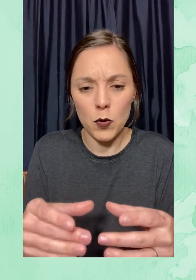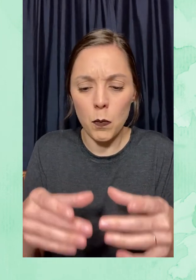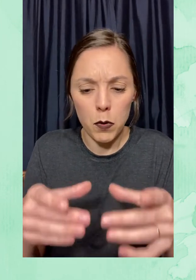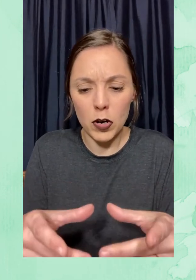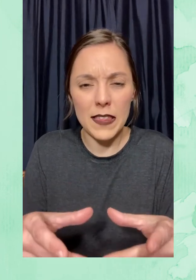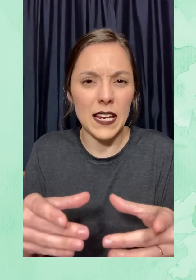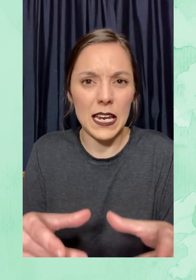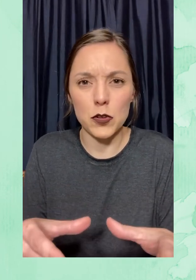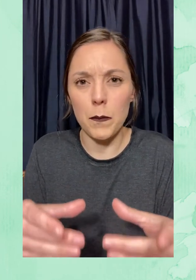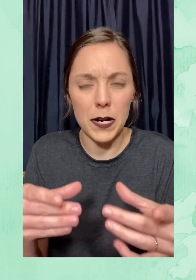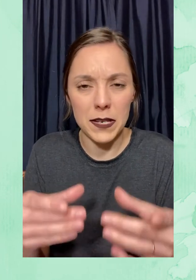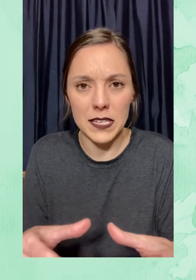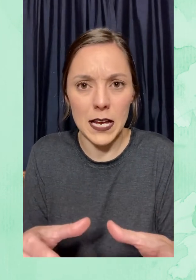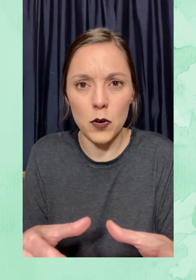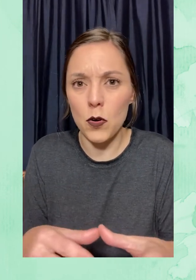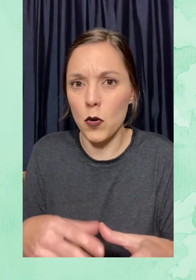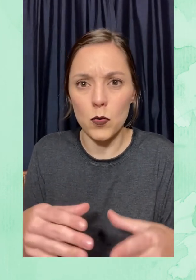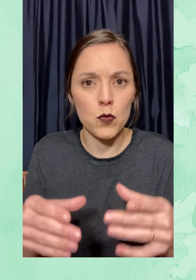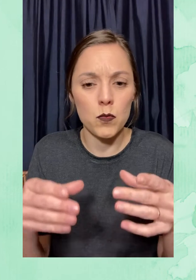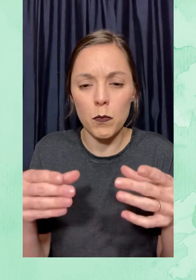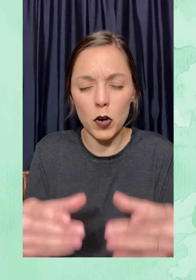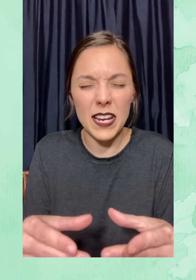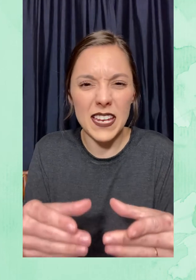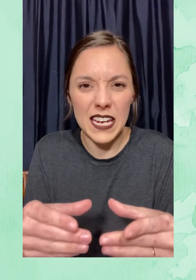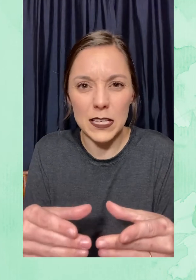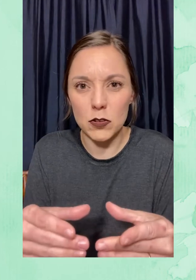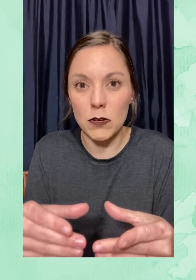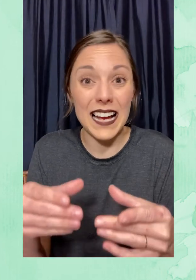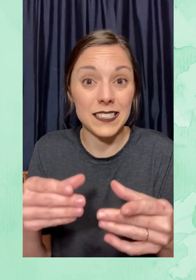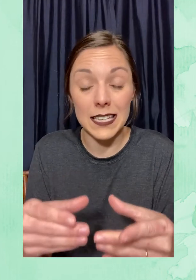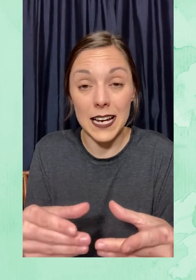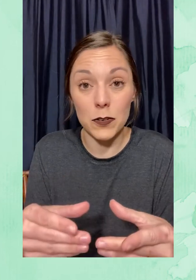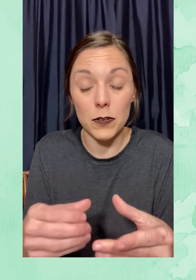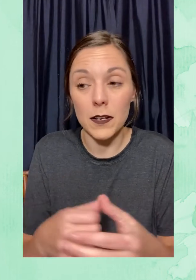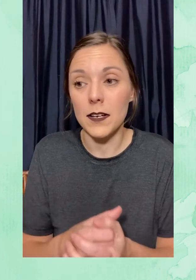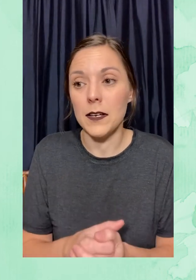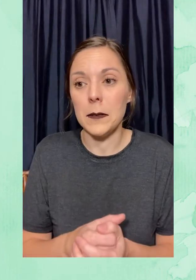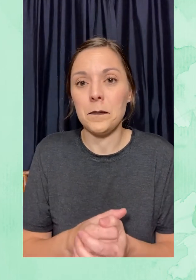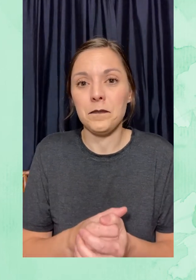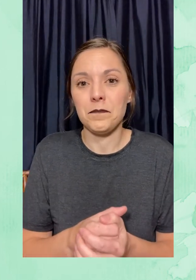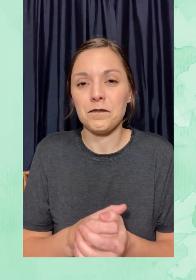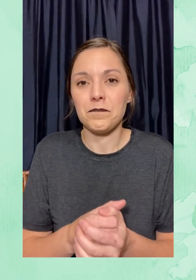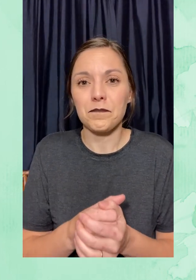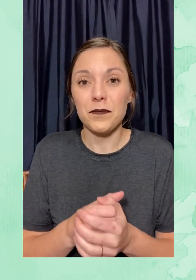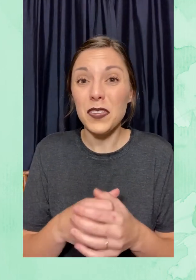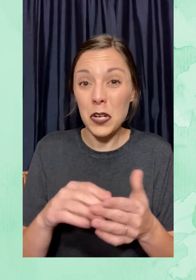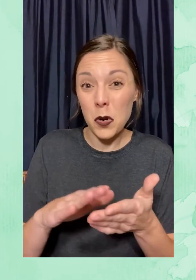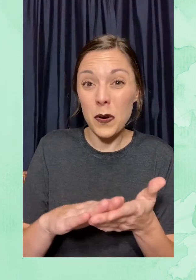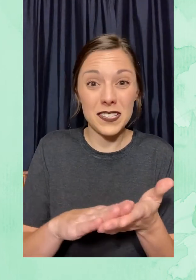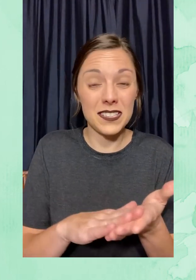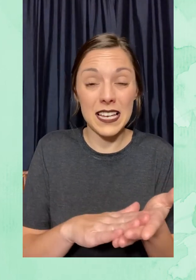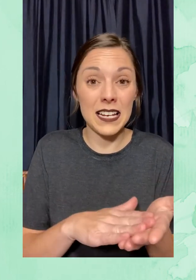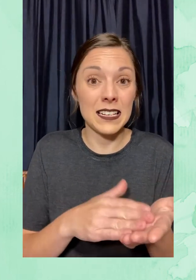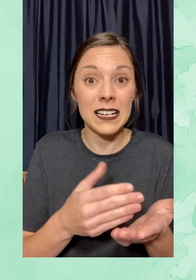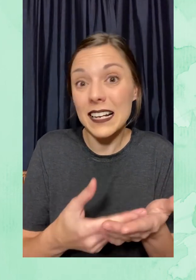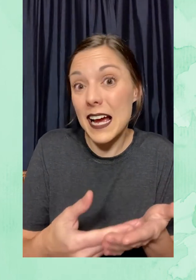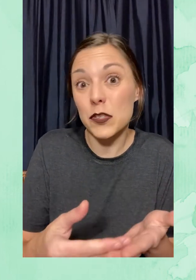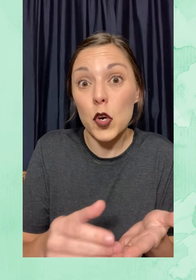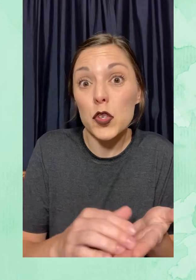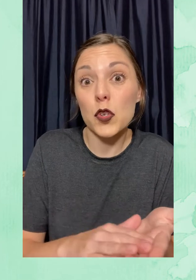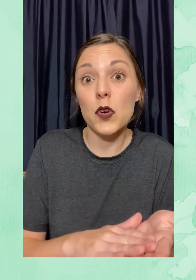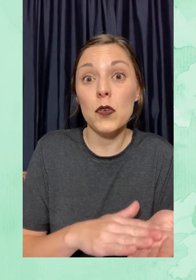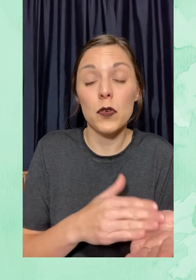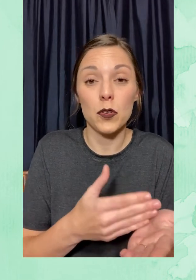un bloque de queso parmesiano o un bloque de queso asiago. No es tan